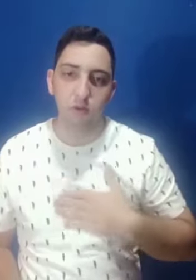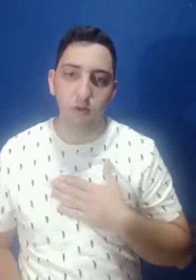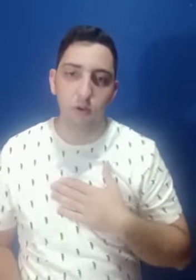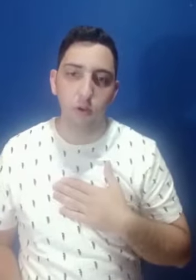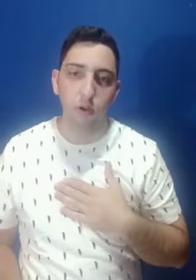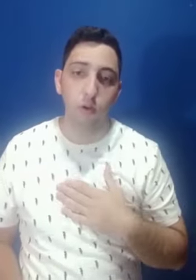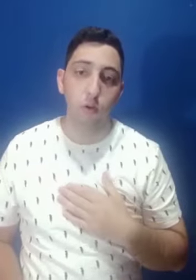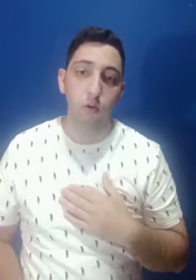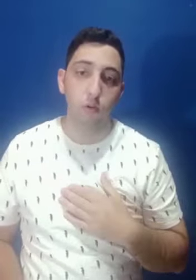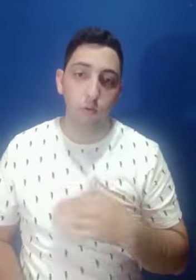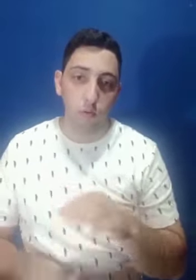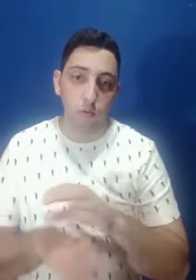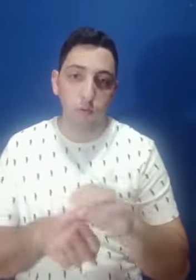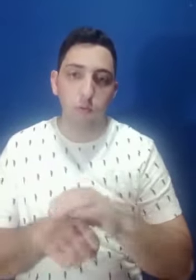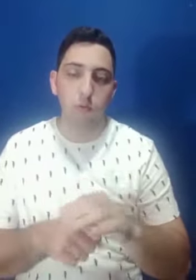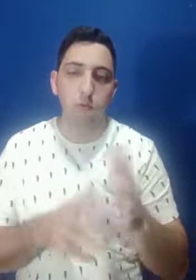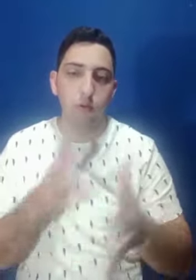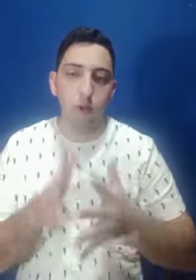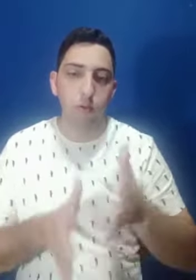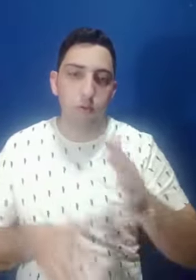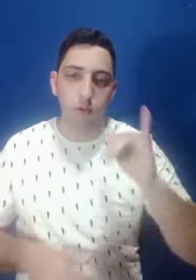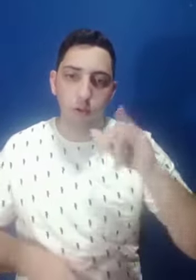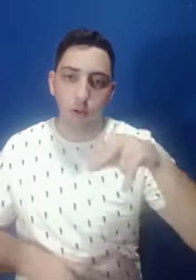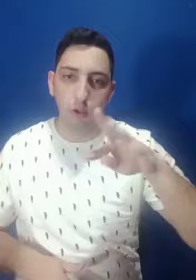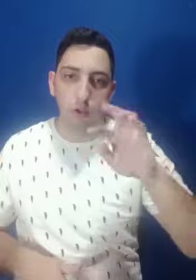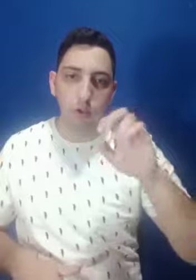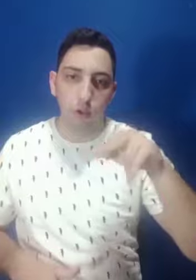Eu não me arrependi, nunca. Gostei bastante.